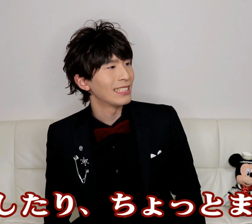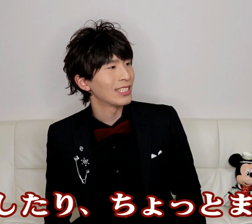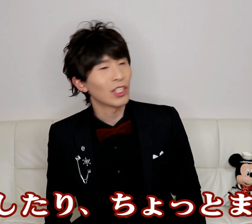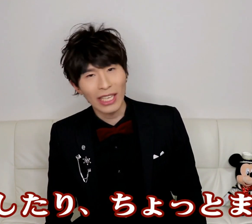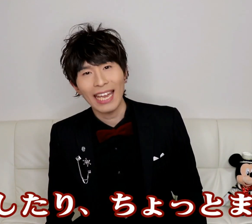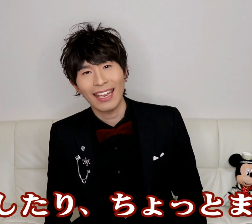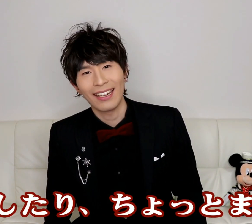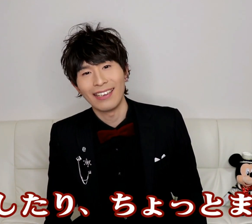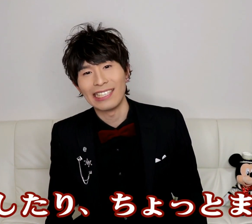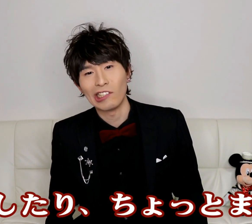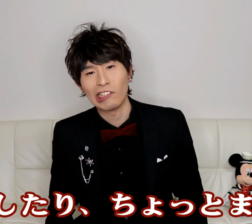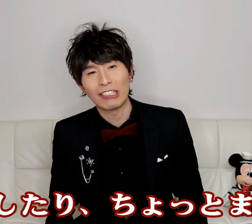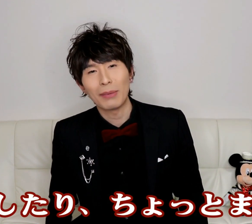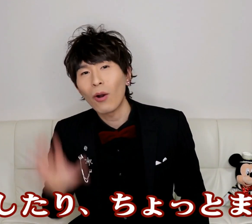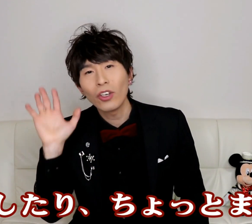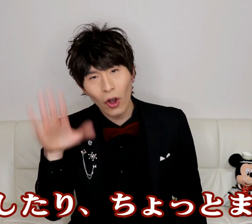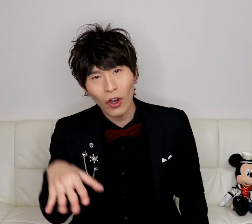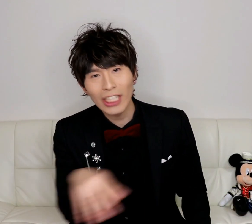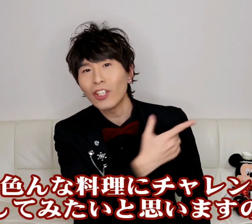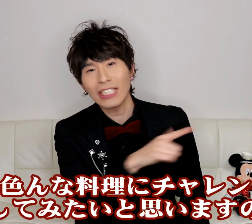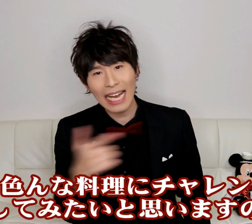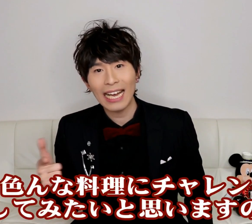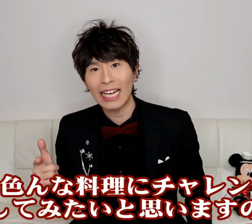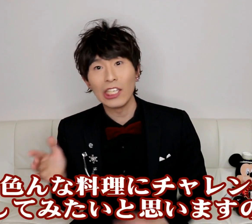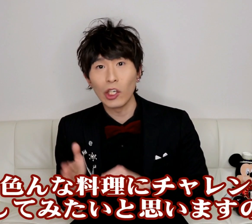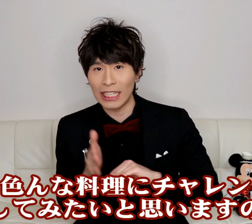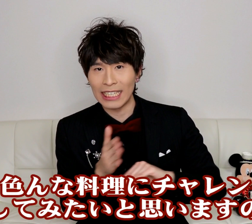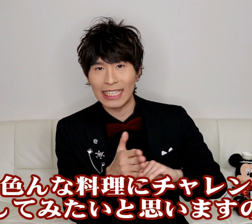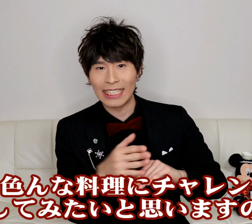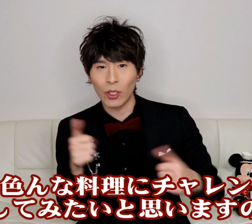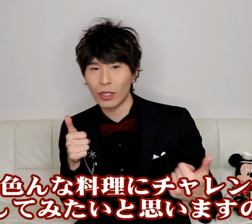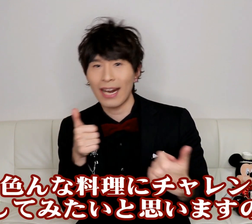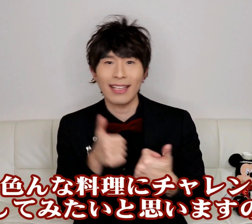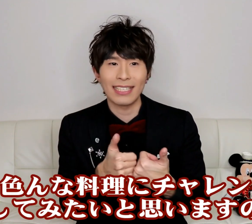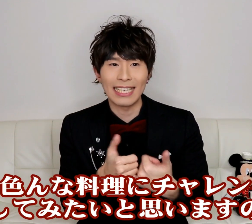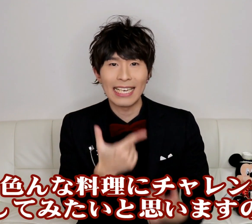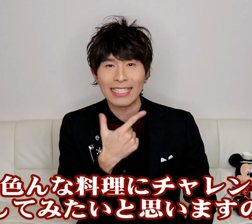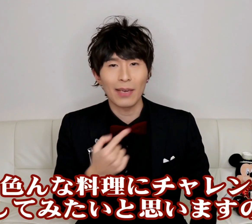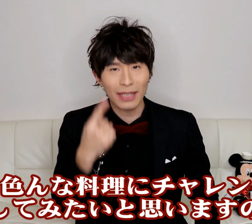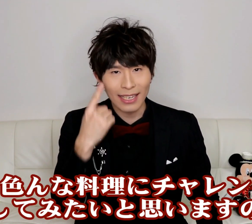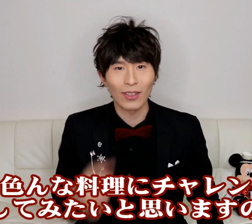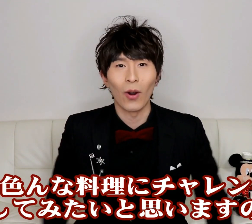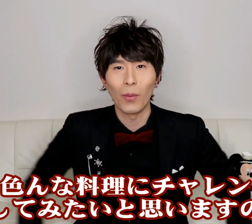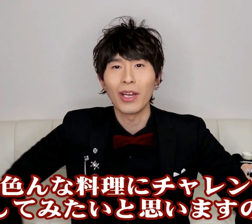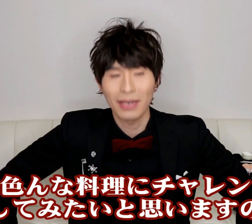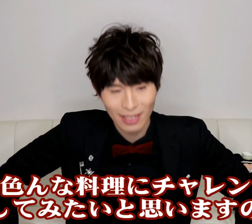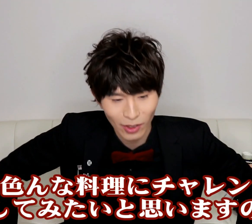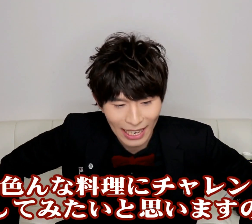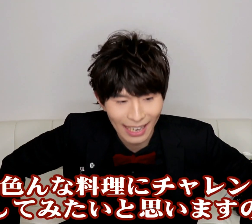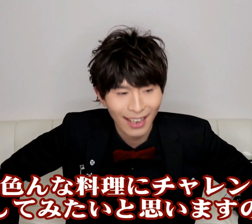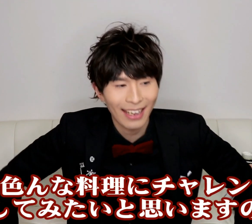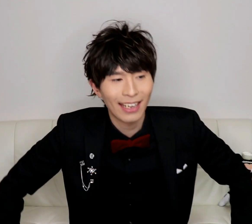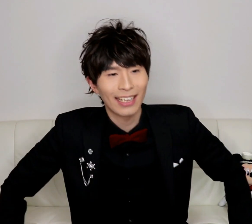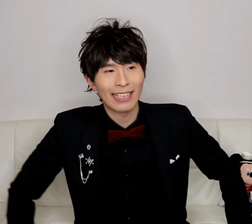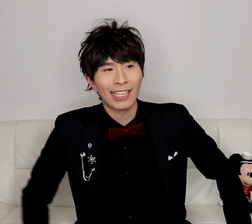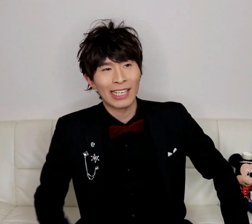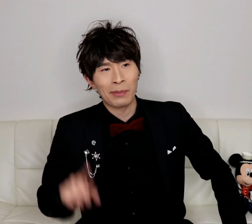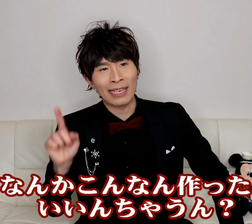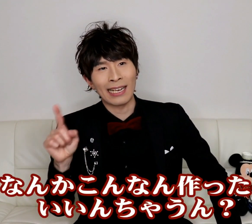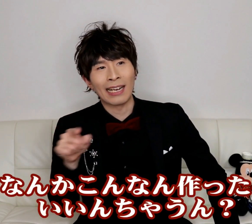ちょっとねあのーまあ今後いろんな料理にちょっとチャレンジしてみたいなと思いますのでまあなんか